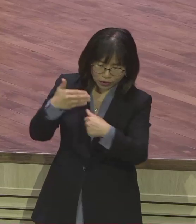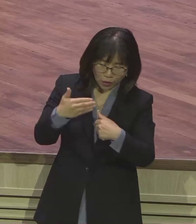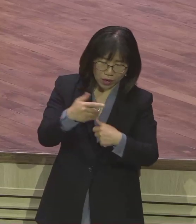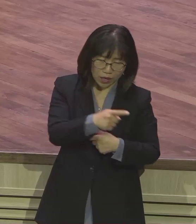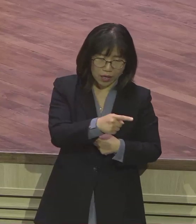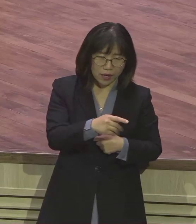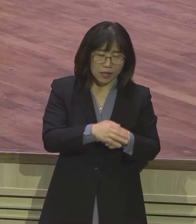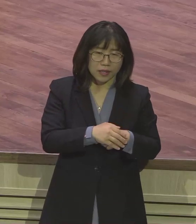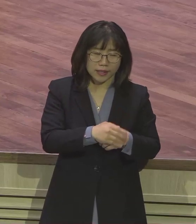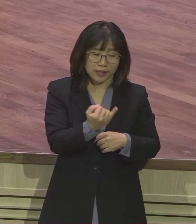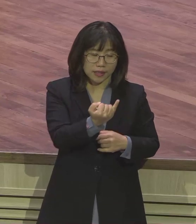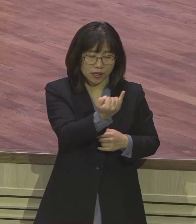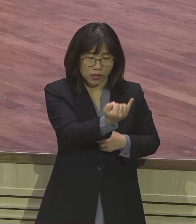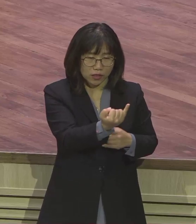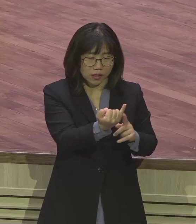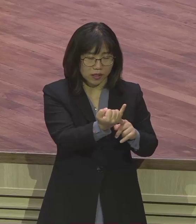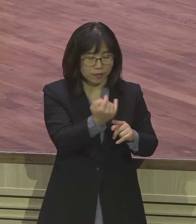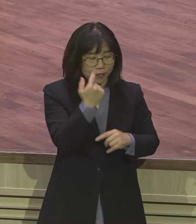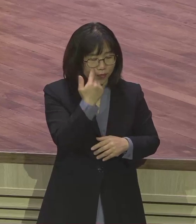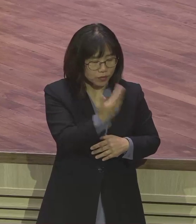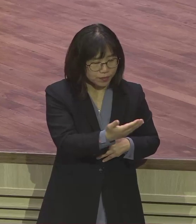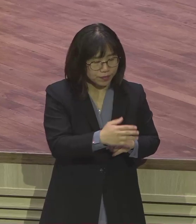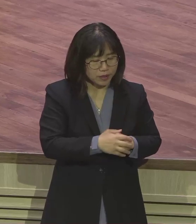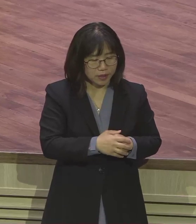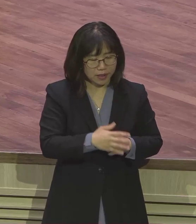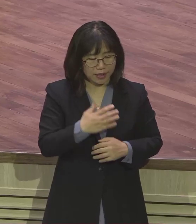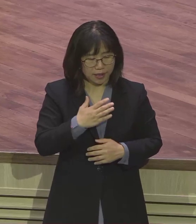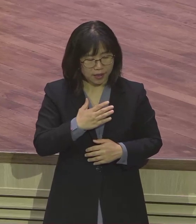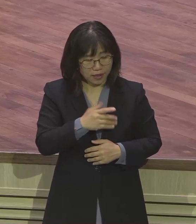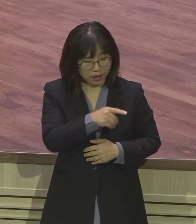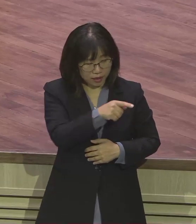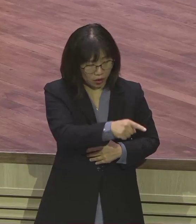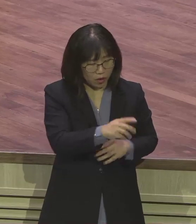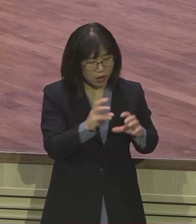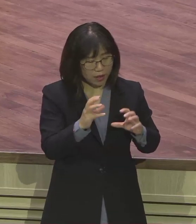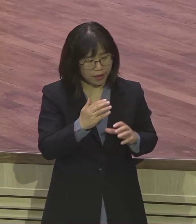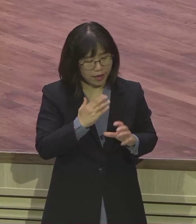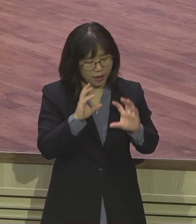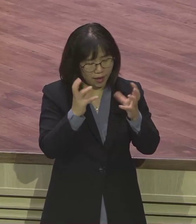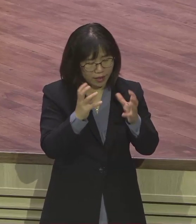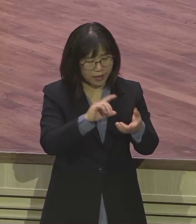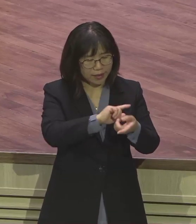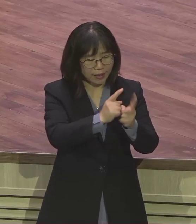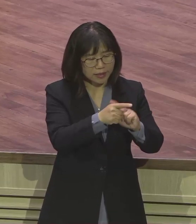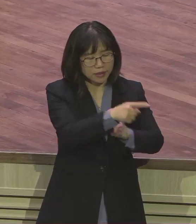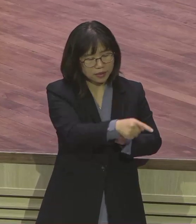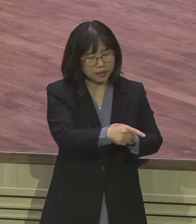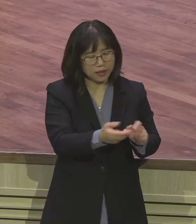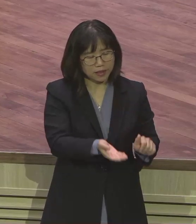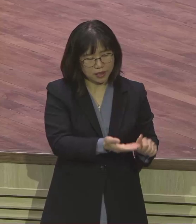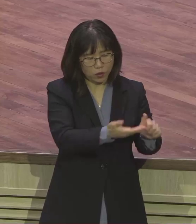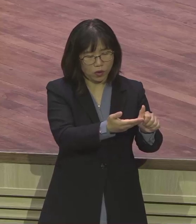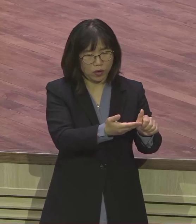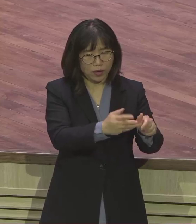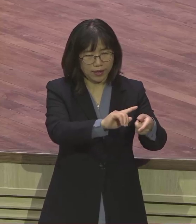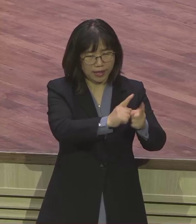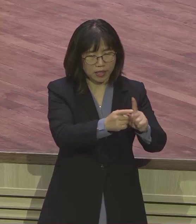이 아기를 데려다가 나를 위하여 젖을 먹이라 내가 그 삭스를 주리라 여인이 그 아기를 데려다가